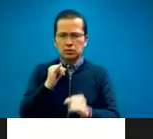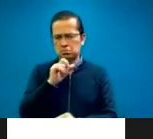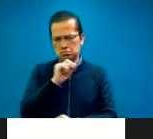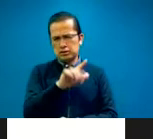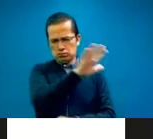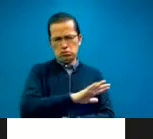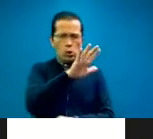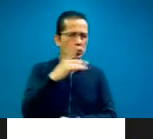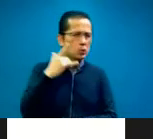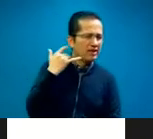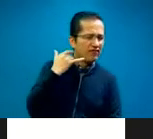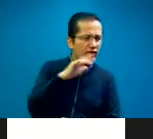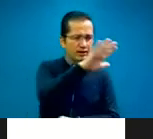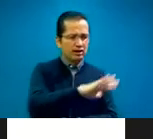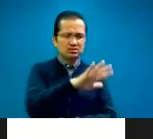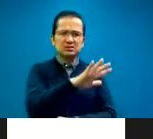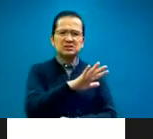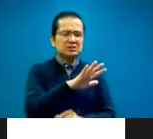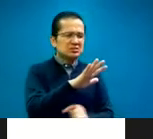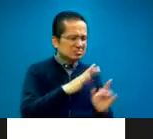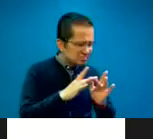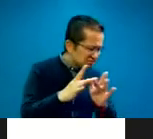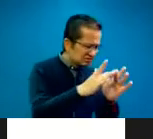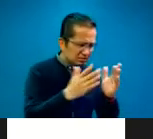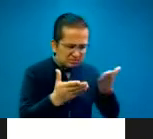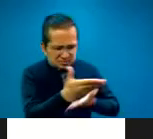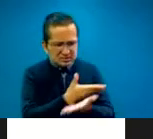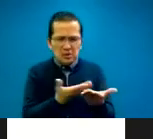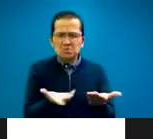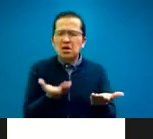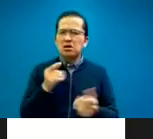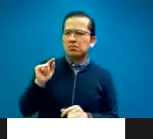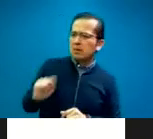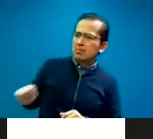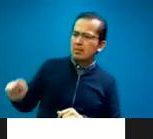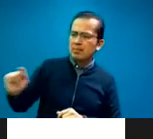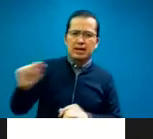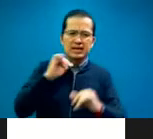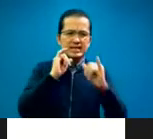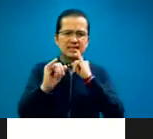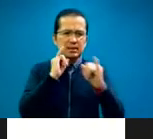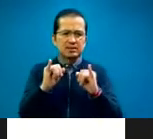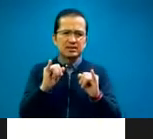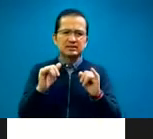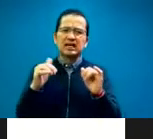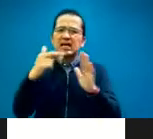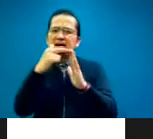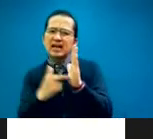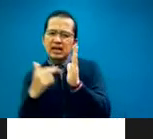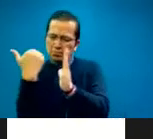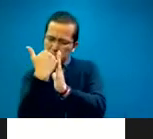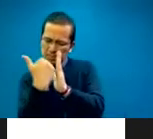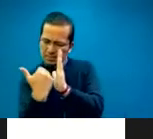necesitaban compartir cuáles eran esos requisitos que los intérpretes tenían en sus hospitales. requisitos de